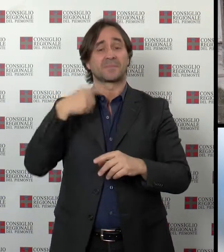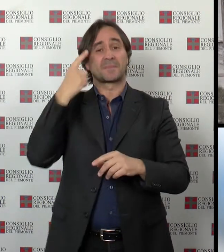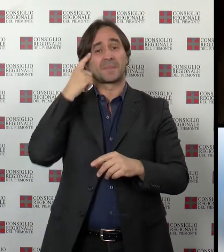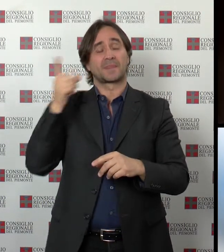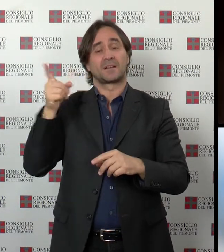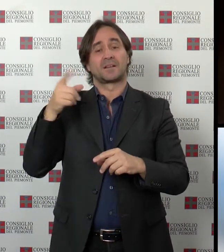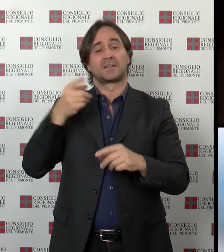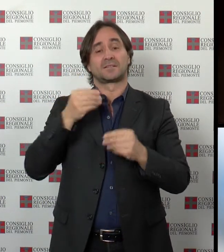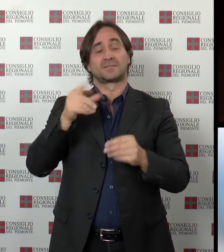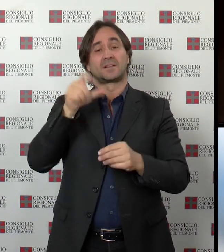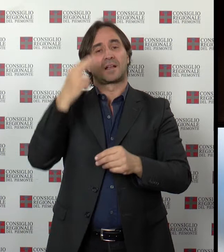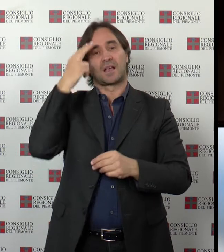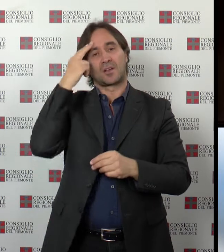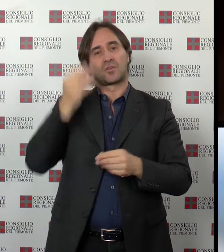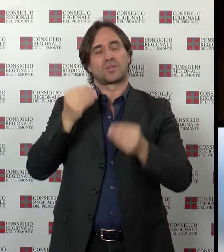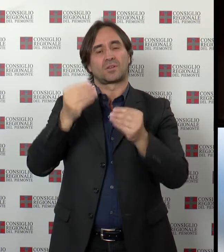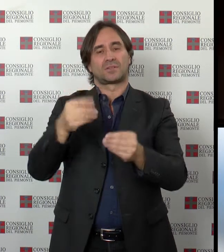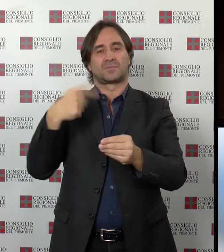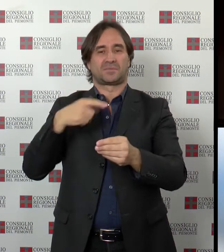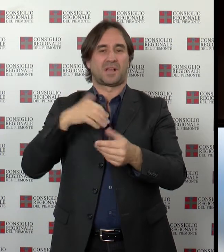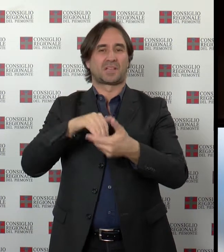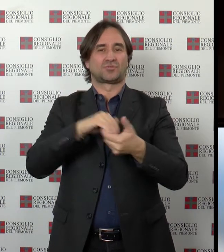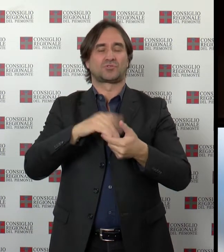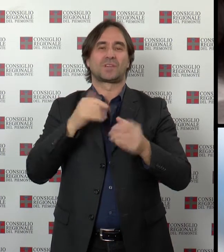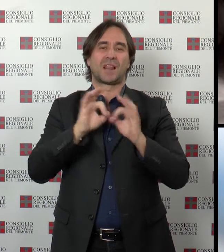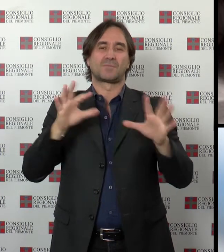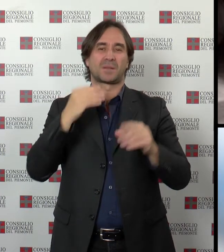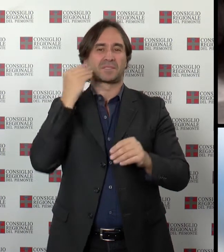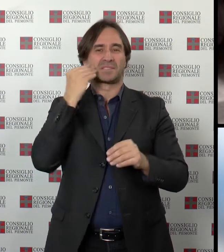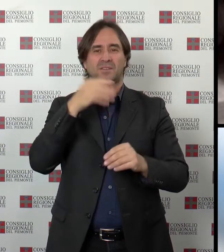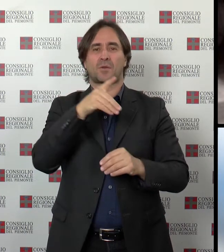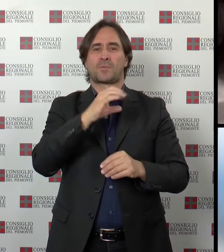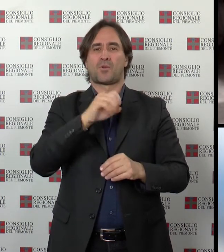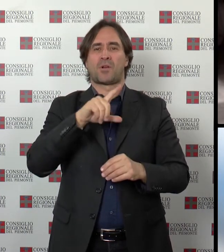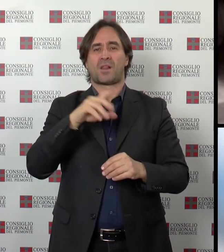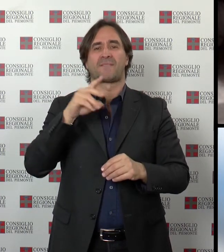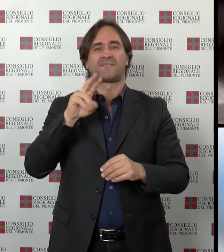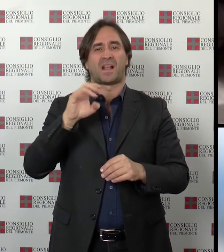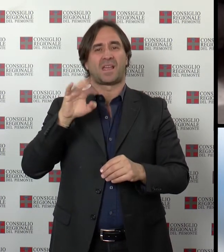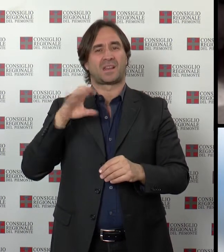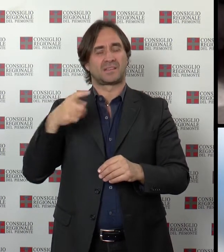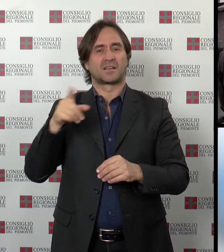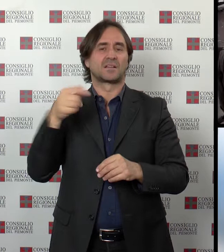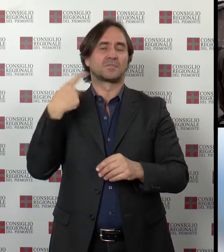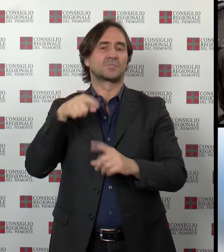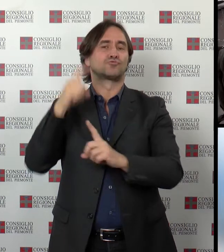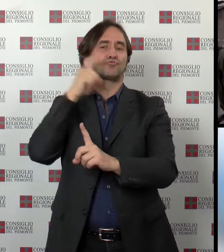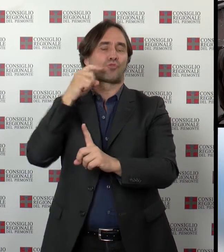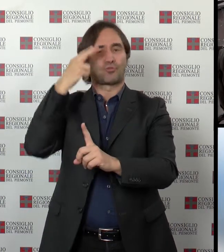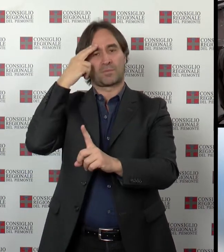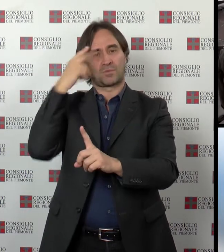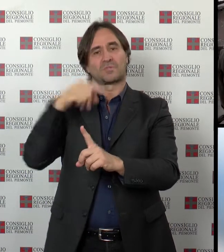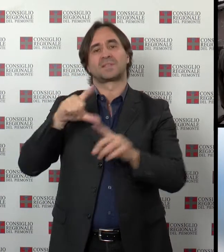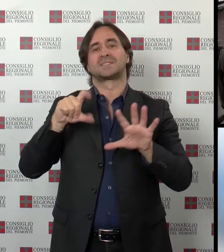ricordato così attraverso la performance dell'Associazione Liberi Pensatori Paul Valery il giorno della memoria nel settantesimo